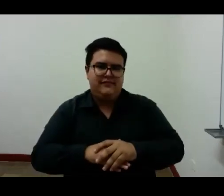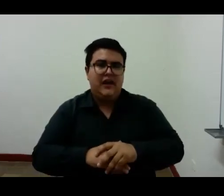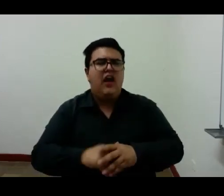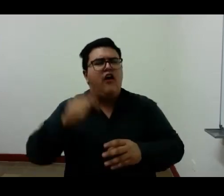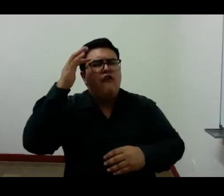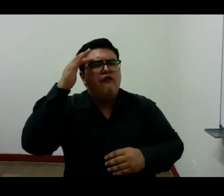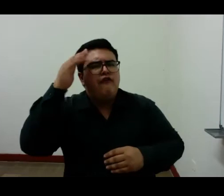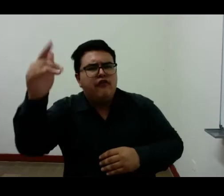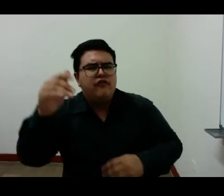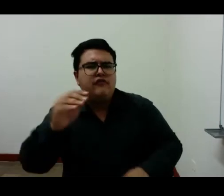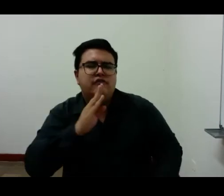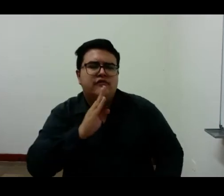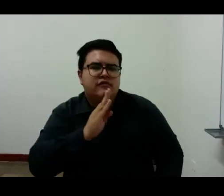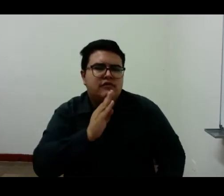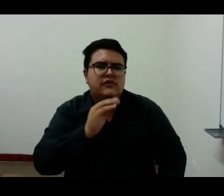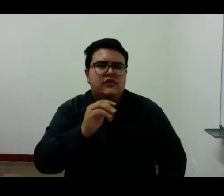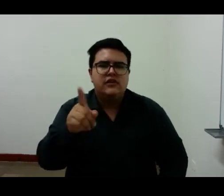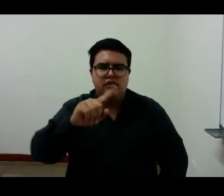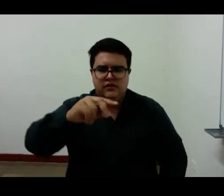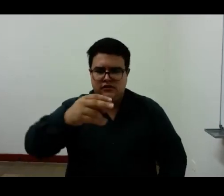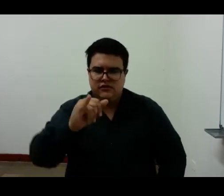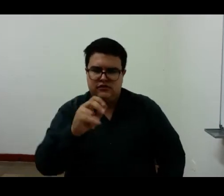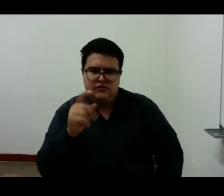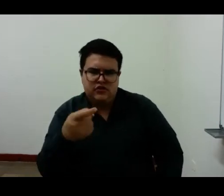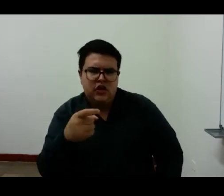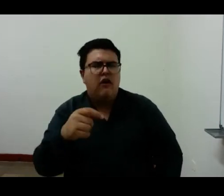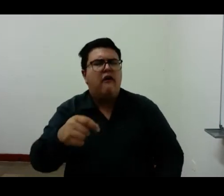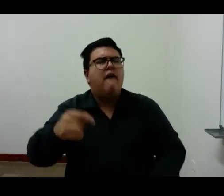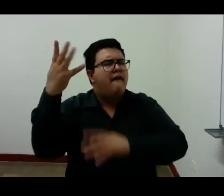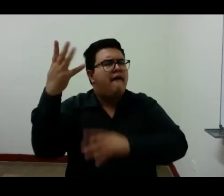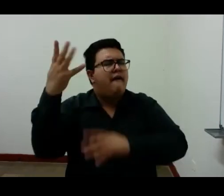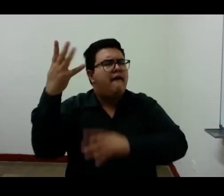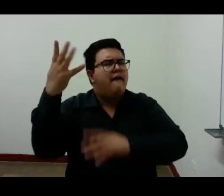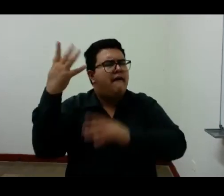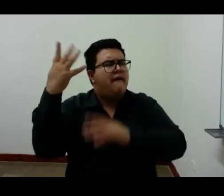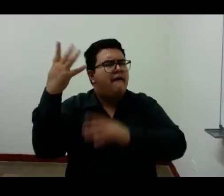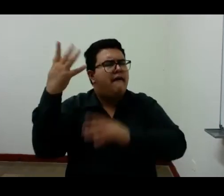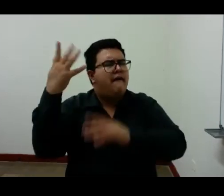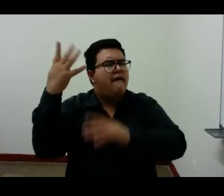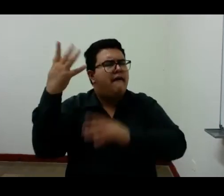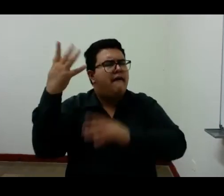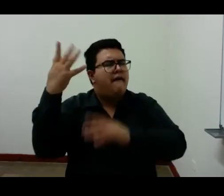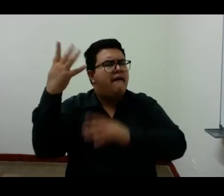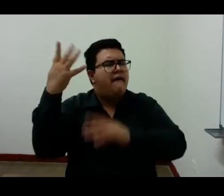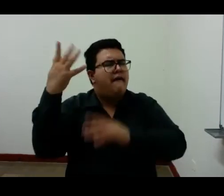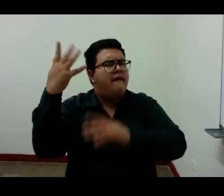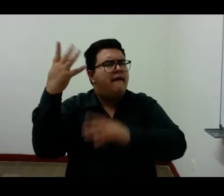José Gil en su lúcida interpretación de Pessoa